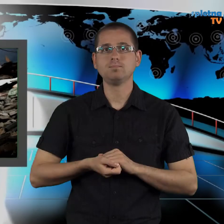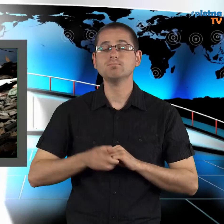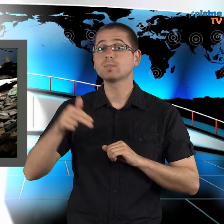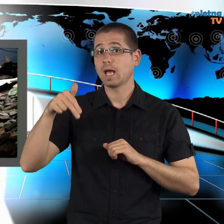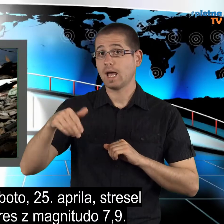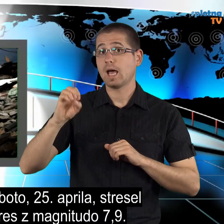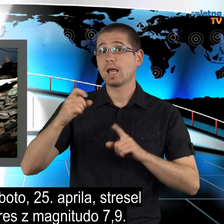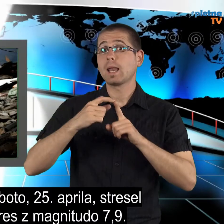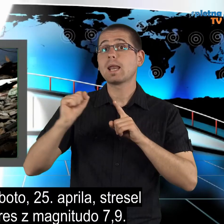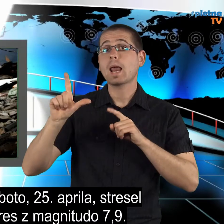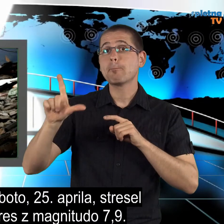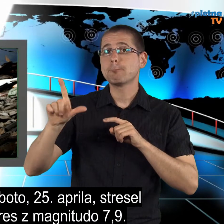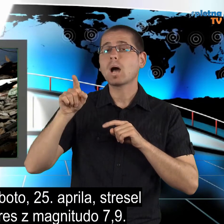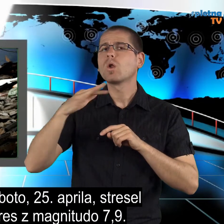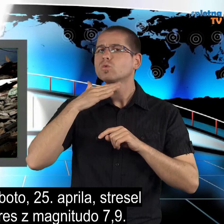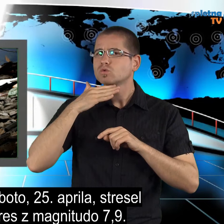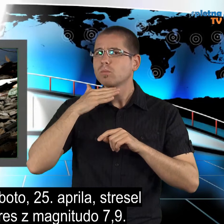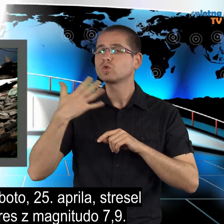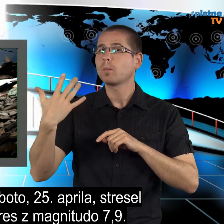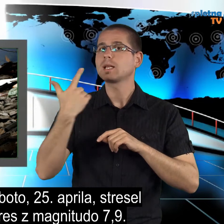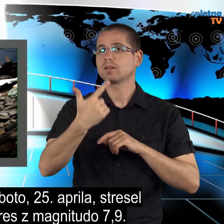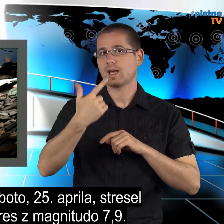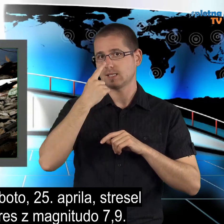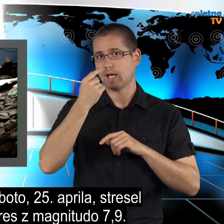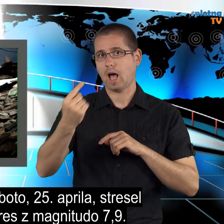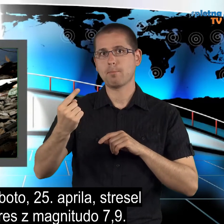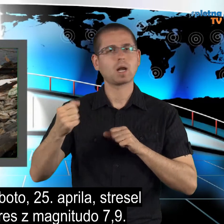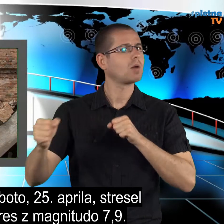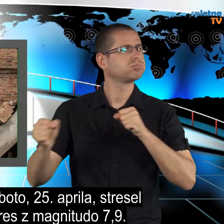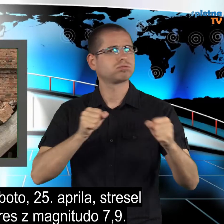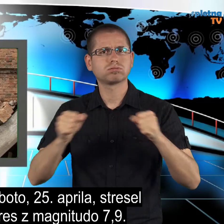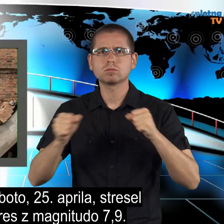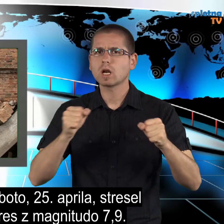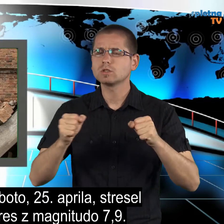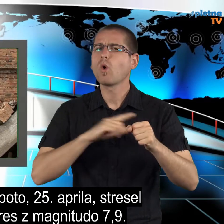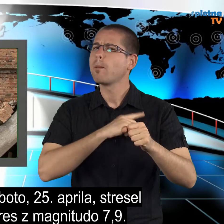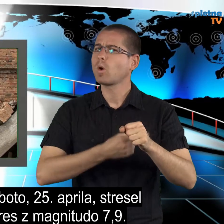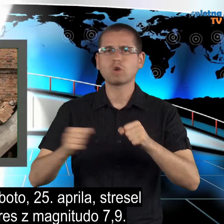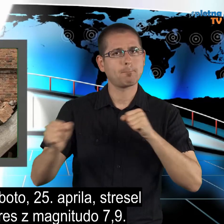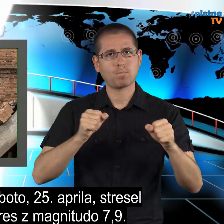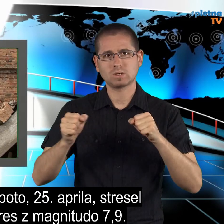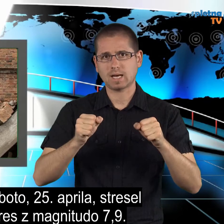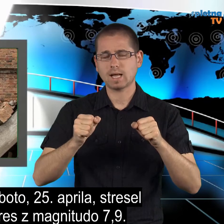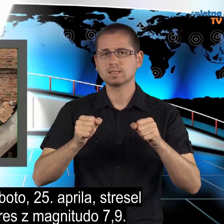Nepal je v soboto 25. aprila stresel močan potres z magnitudo 7,9.